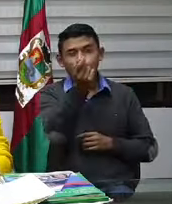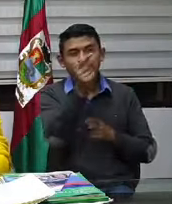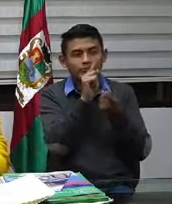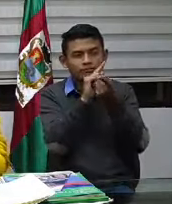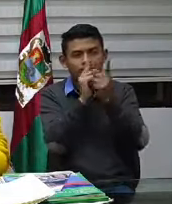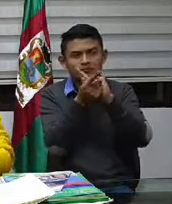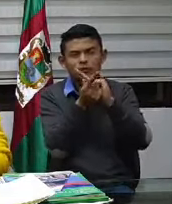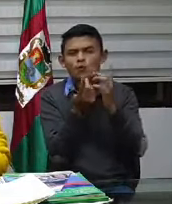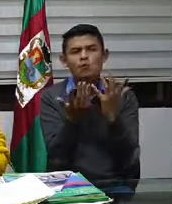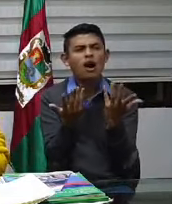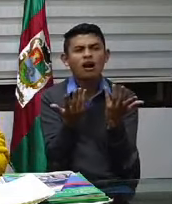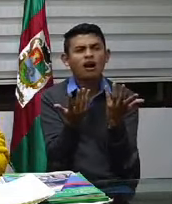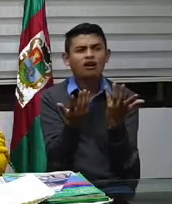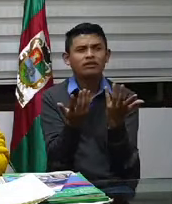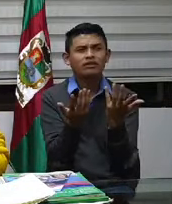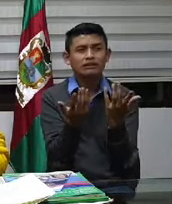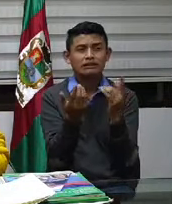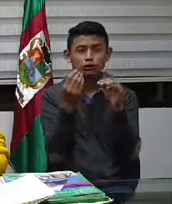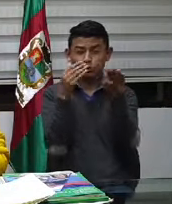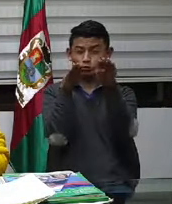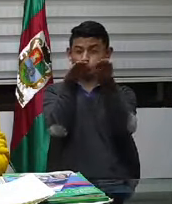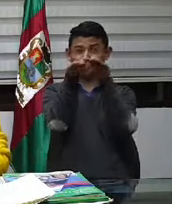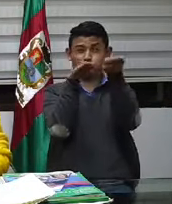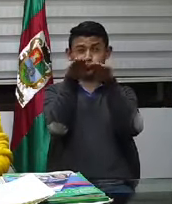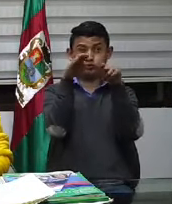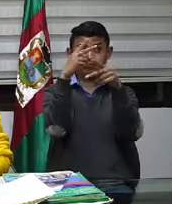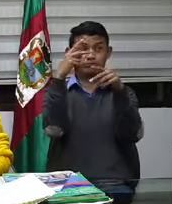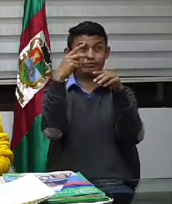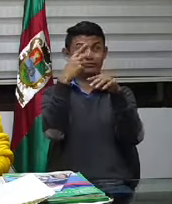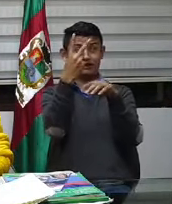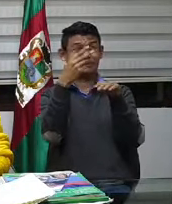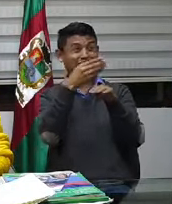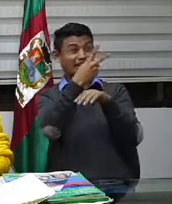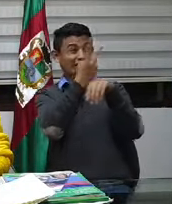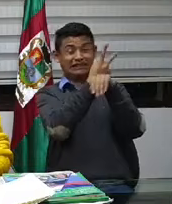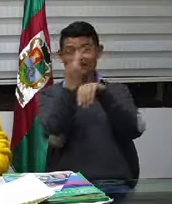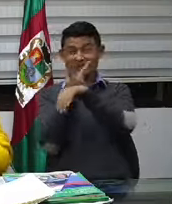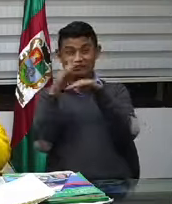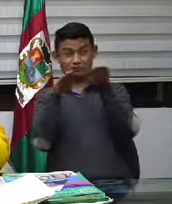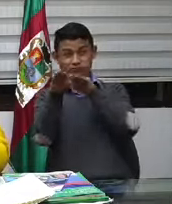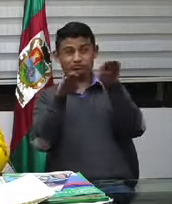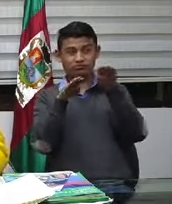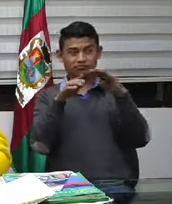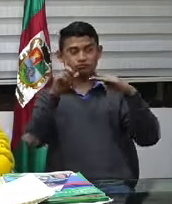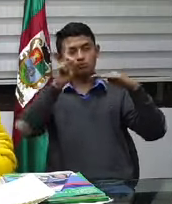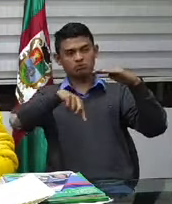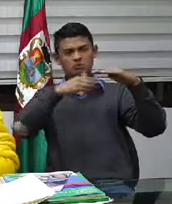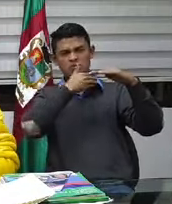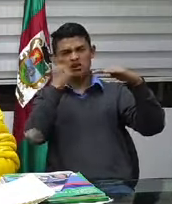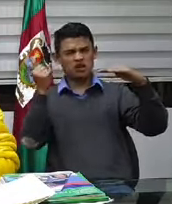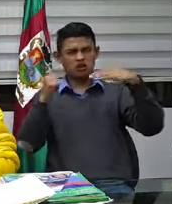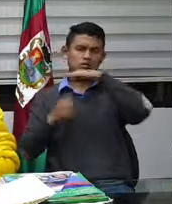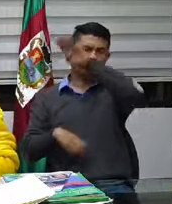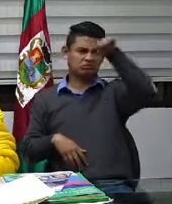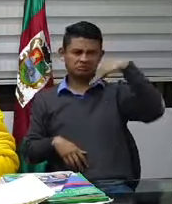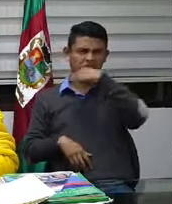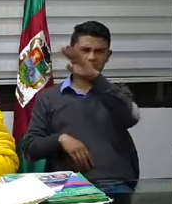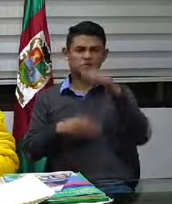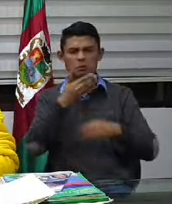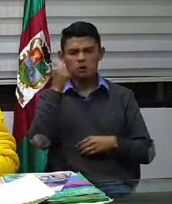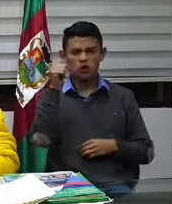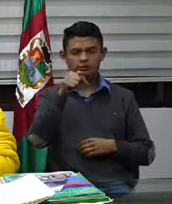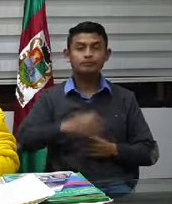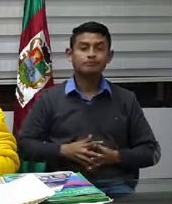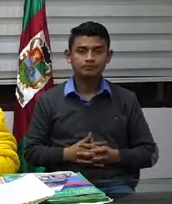para que haya menos aglomeraciones en los buses y en el transporte público. Y paso de una vez a decir lo siguiente,